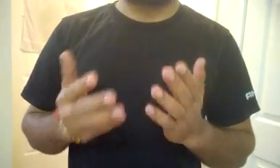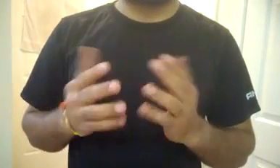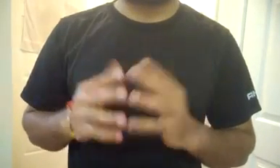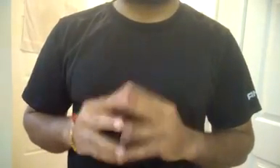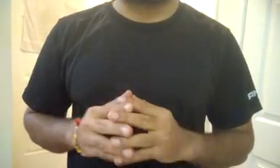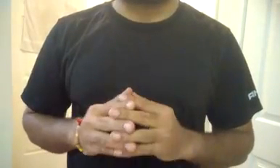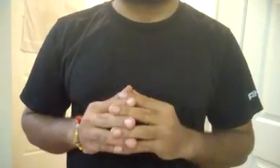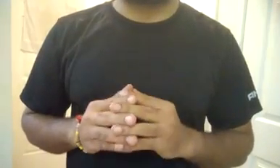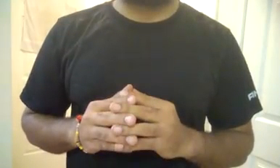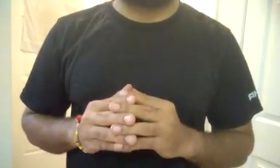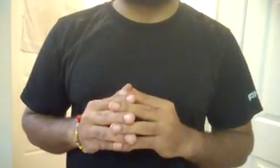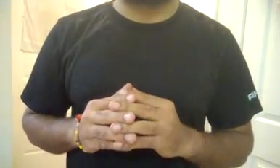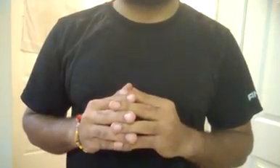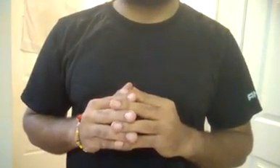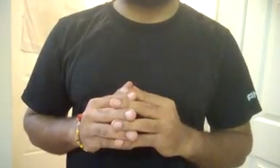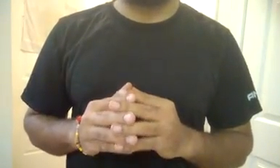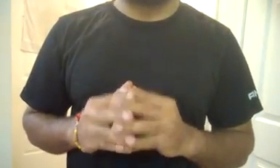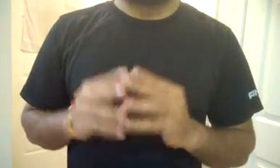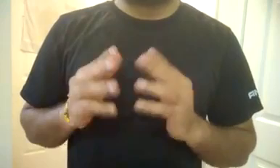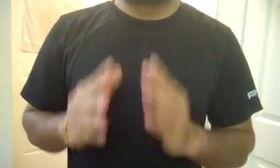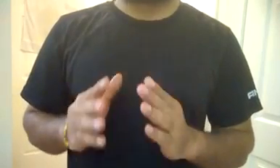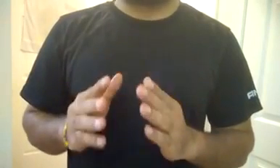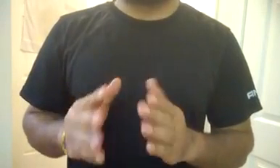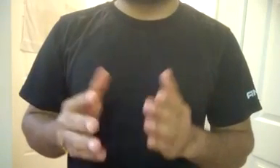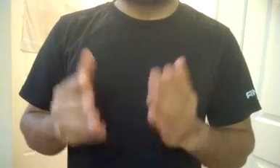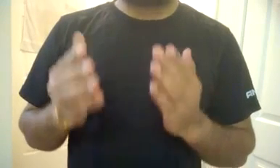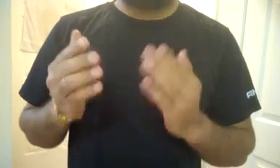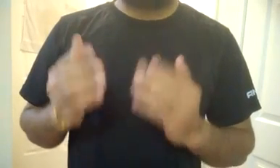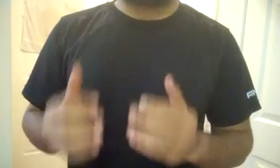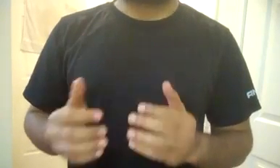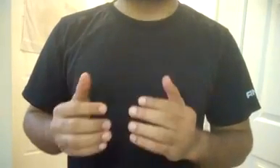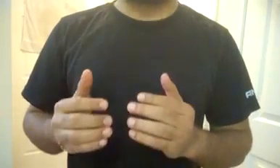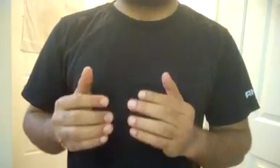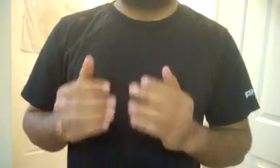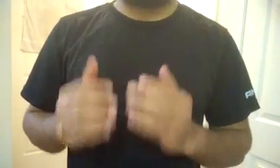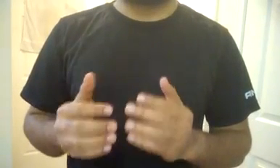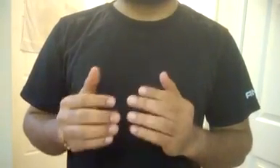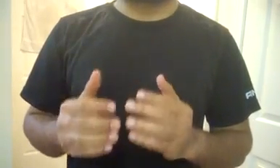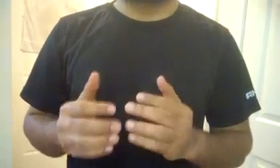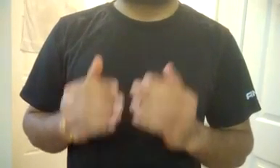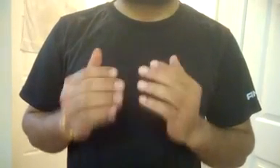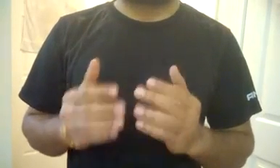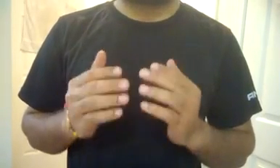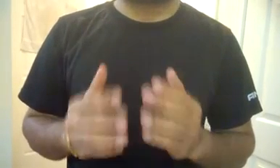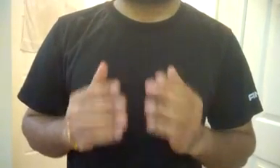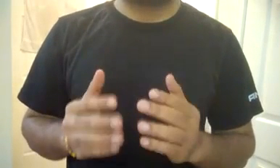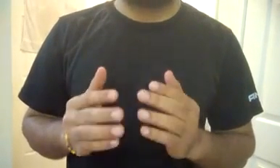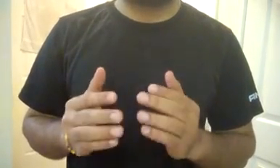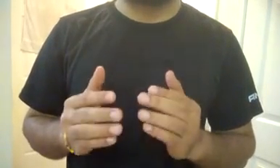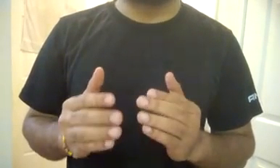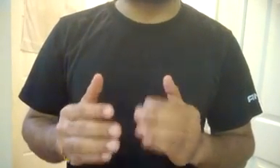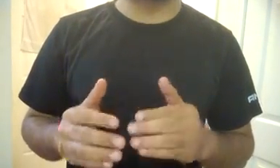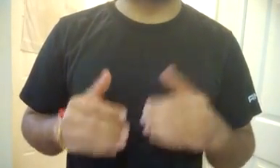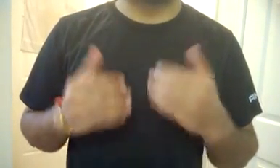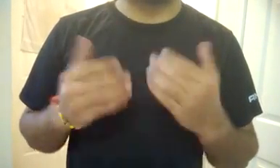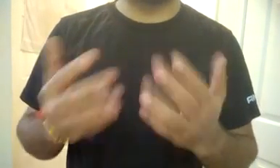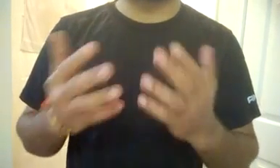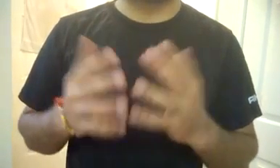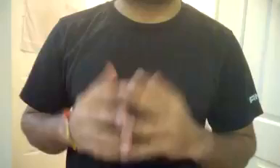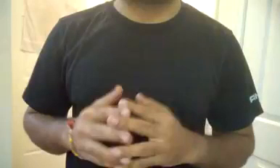बदले में नई मुद्रा को लाया जाता है, जिससे कि जिसके पास वो पहले की मुद्रा काला धन है, वो हिम्मत नहीं जुटा